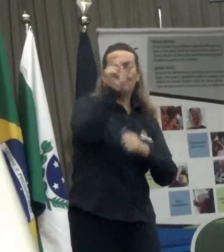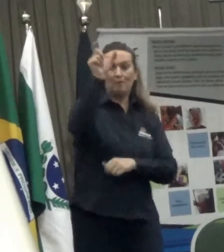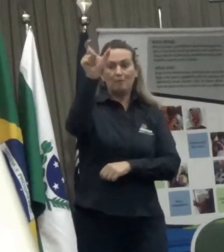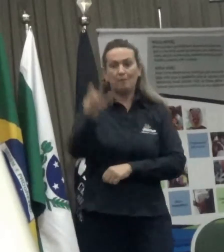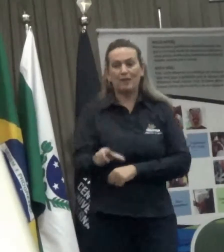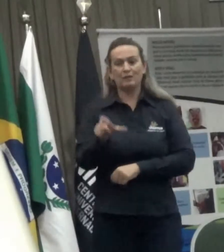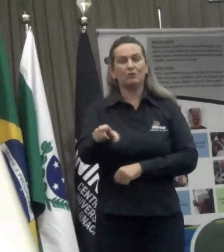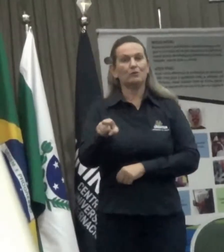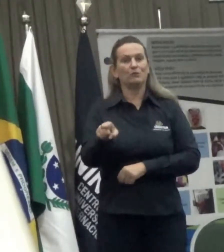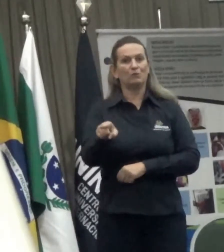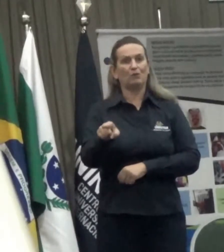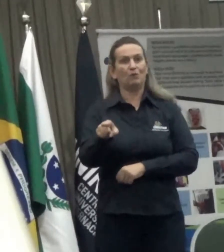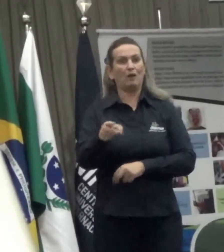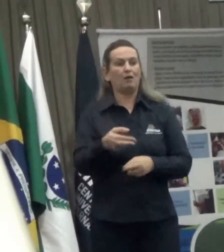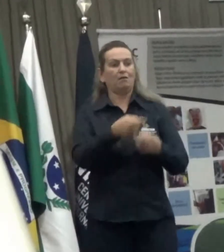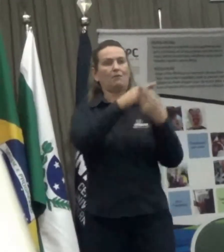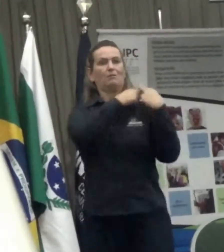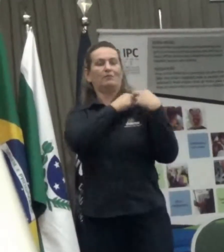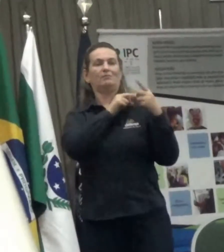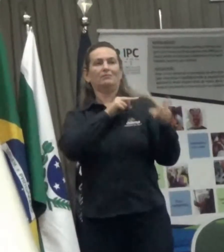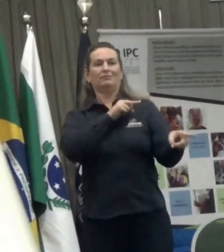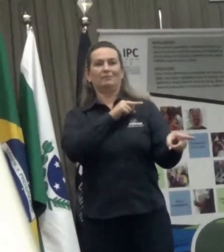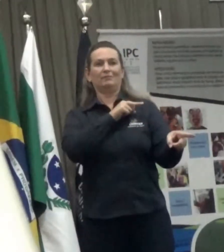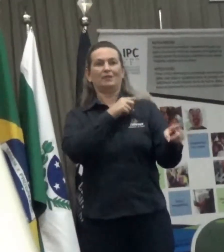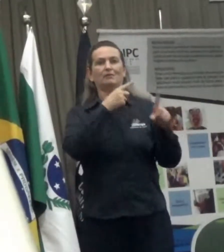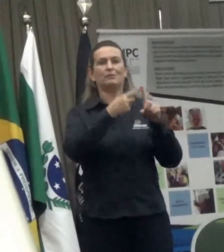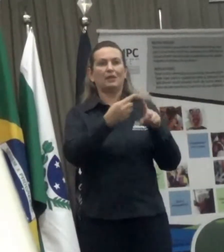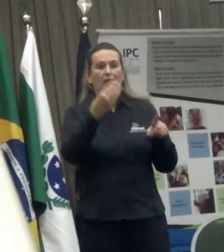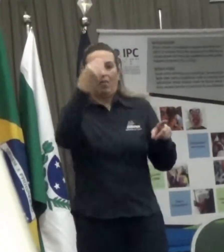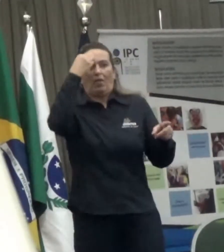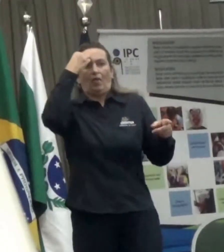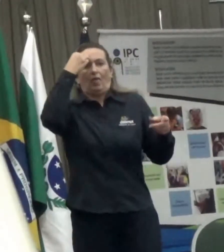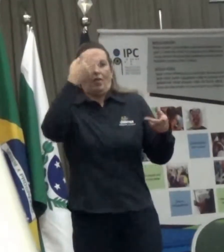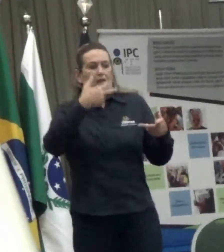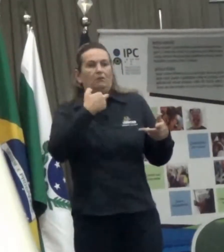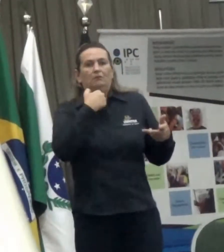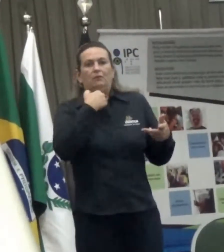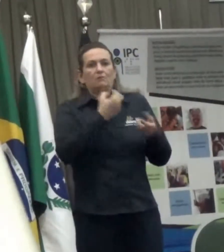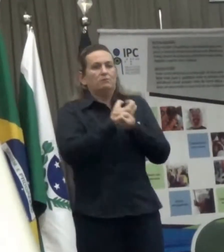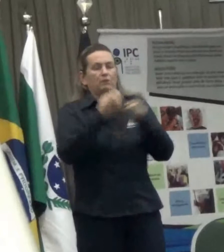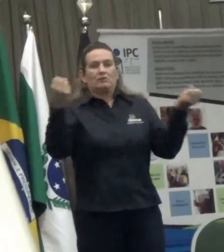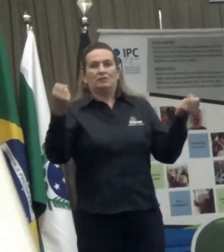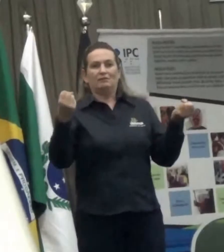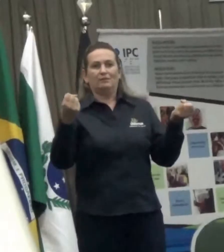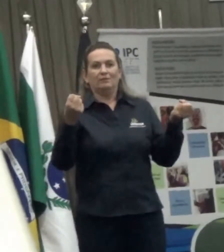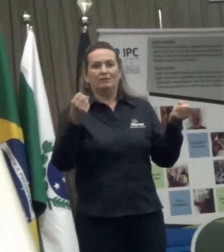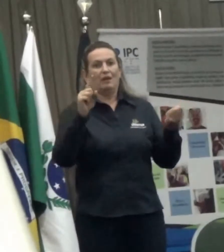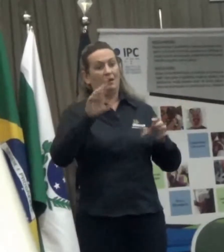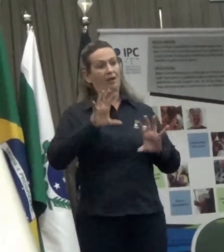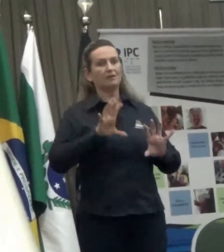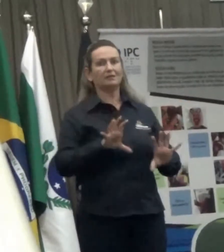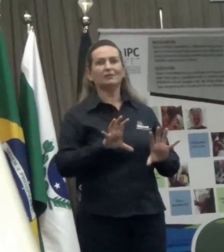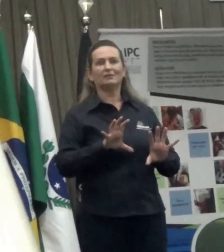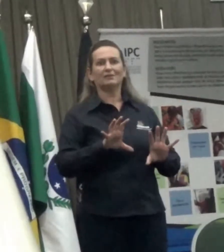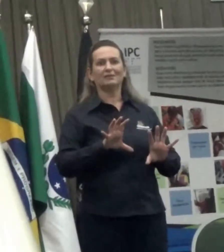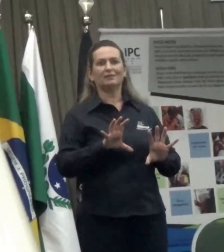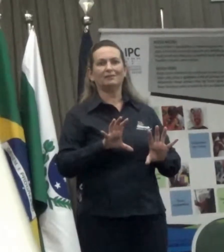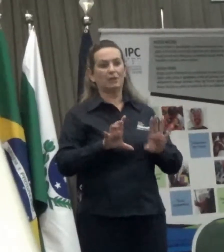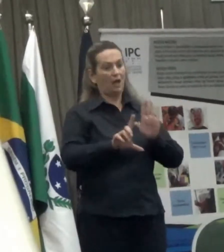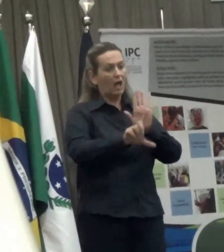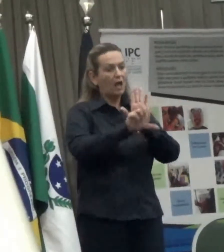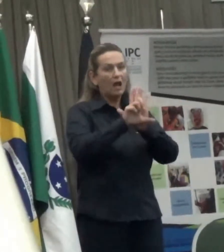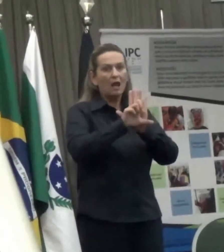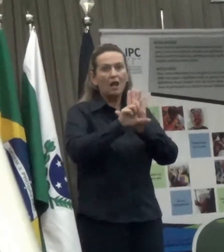pessoa curatelada ou tutelada, por imperativo legal, porque a lei dizia,